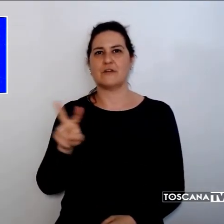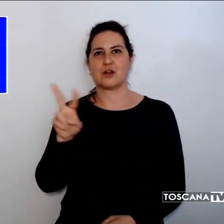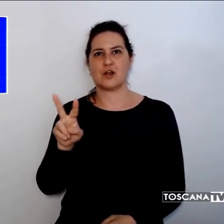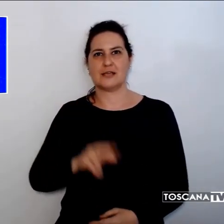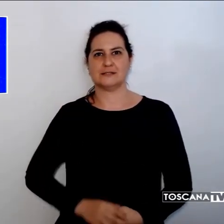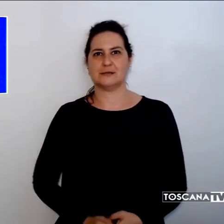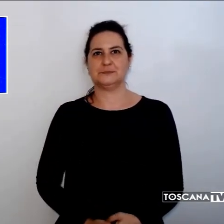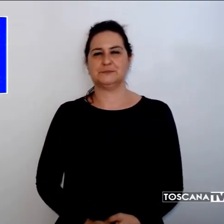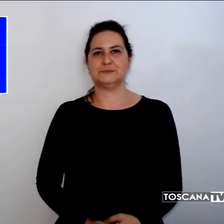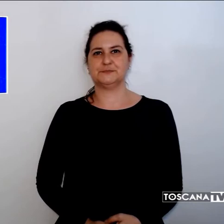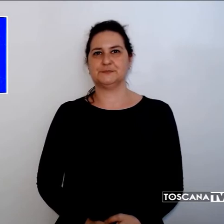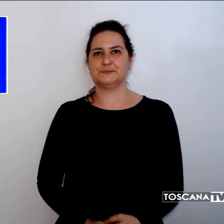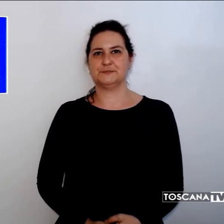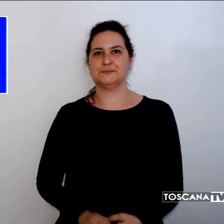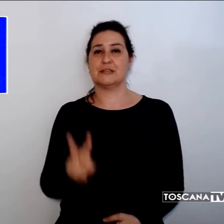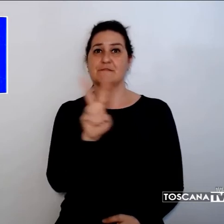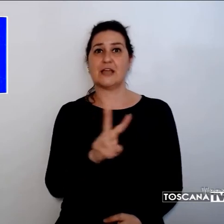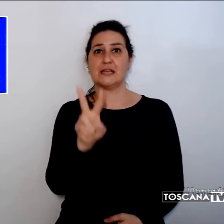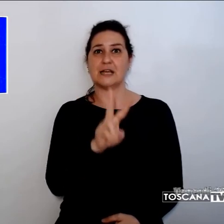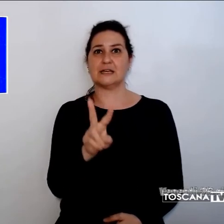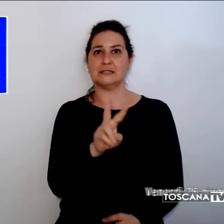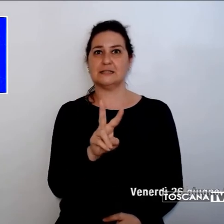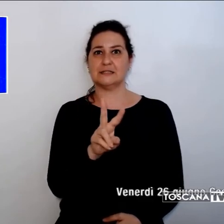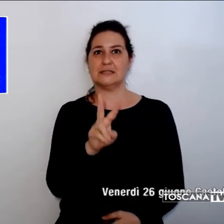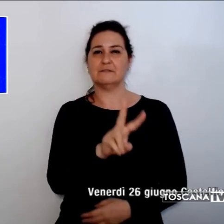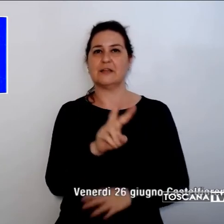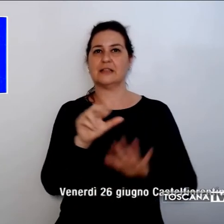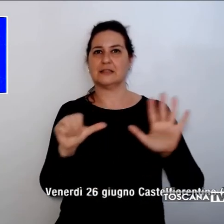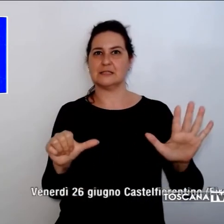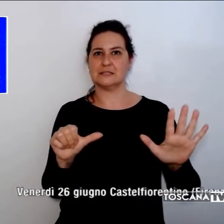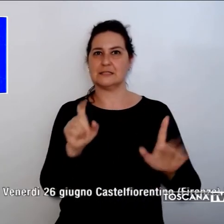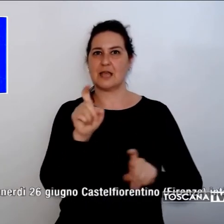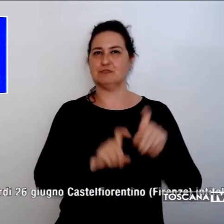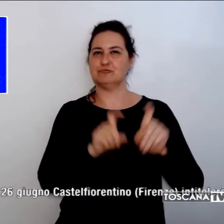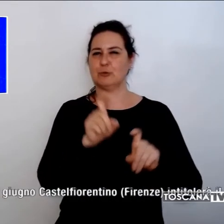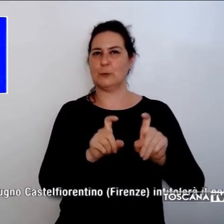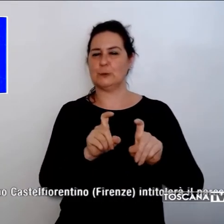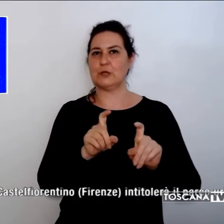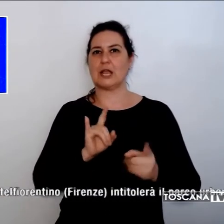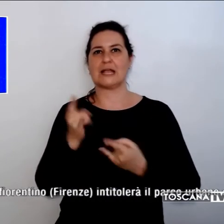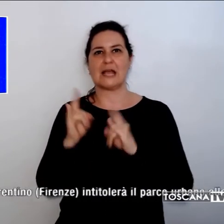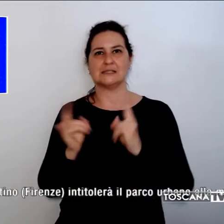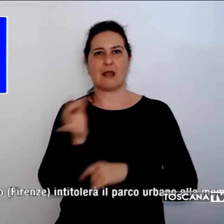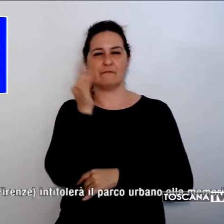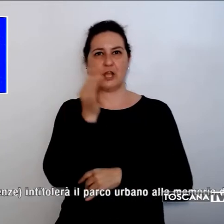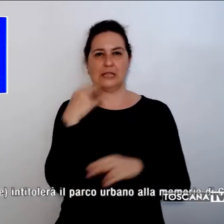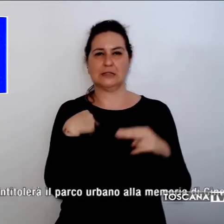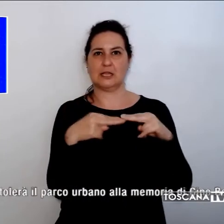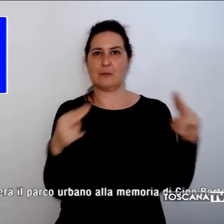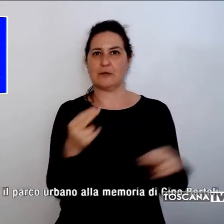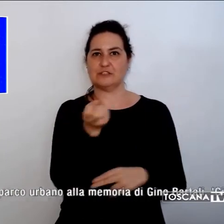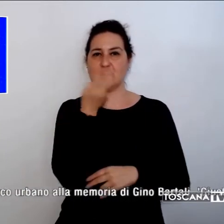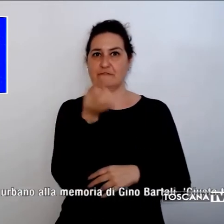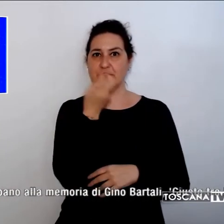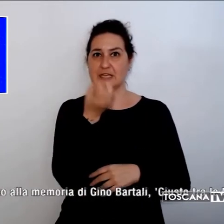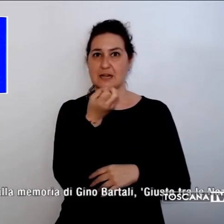Venerdì 26 giugno, Castelfiorentino, in provincia di Firenze, intitolerà il